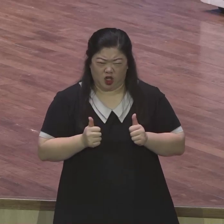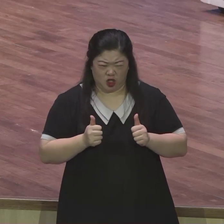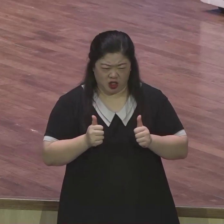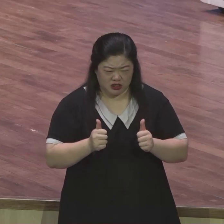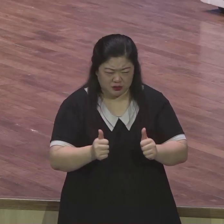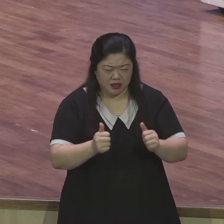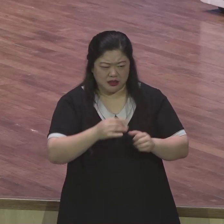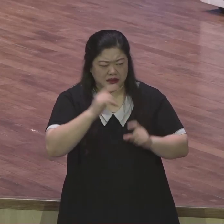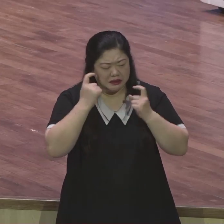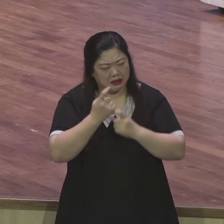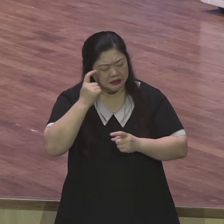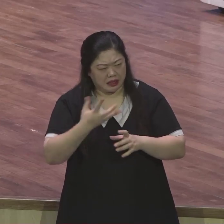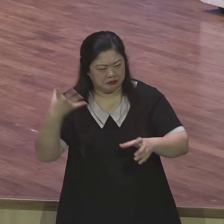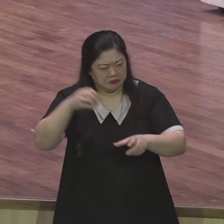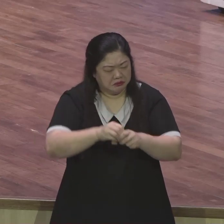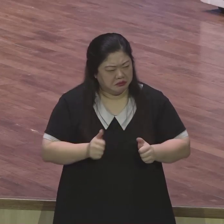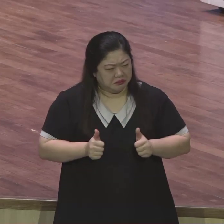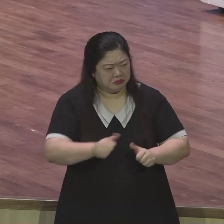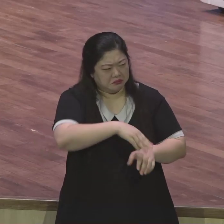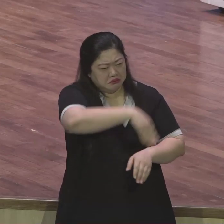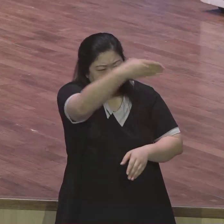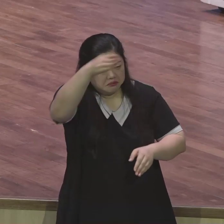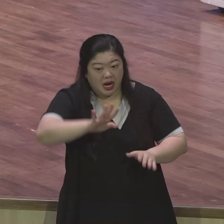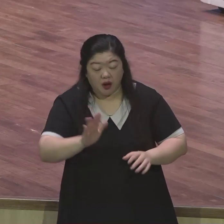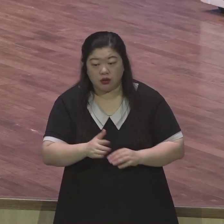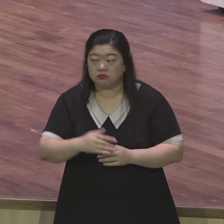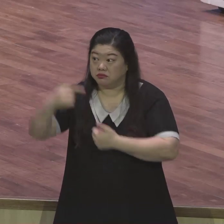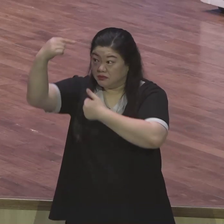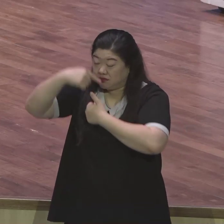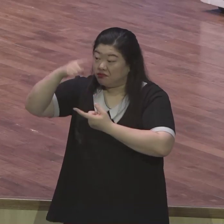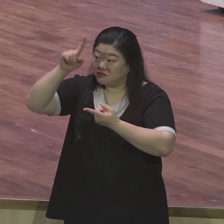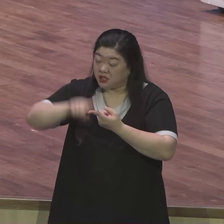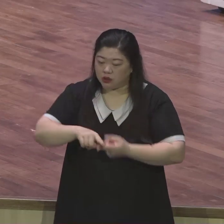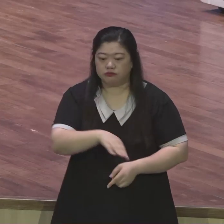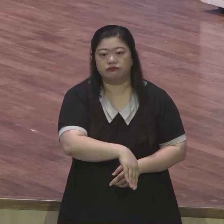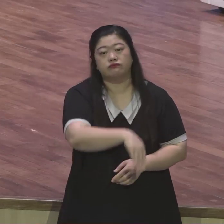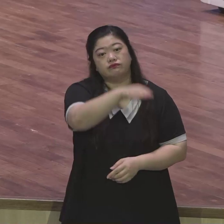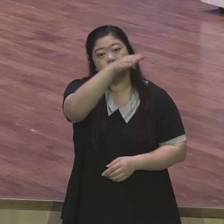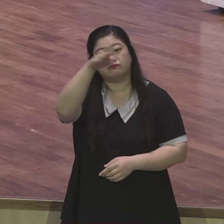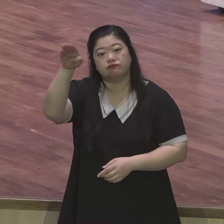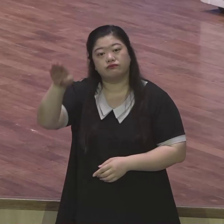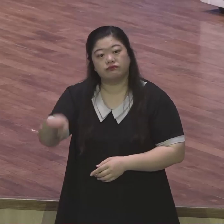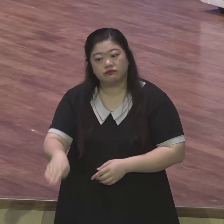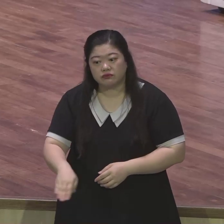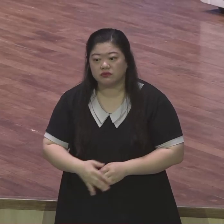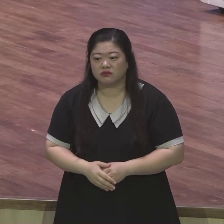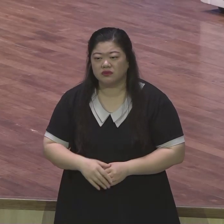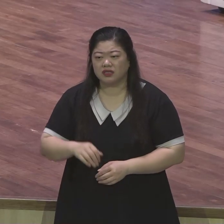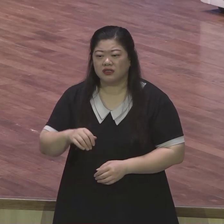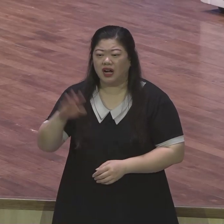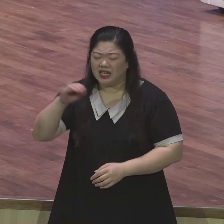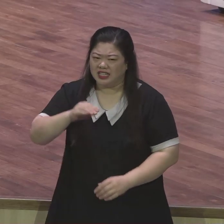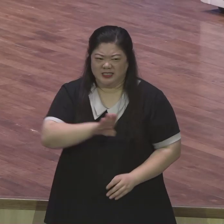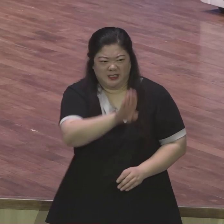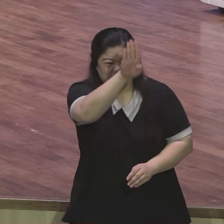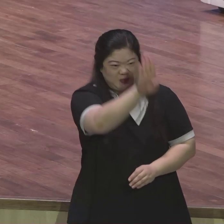발라서 모든 재앙이 패스오버 되었습니다 열심히 바르지 않아도 돼요 새벽부터 바르지 않아도 그냥 바르면 됩니다 그것이